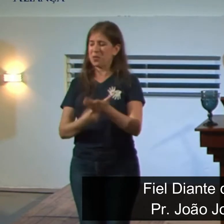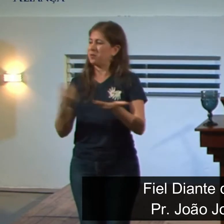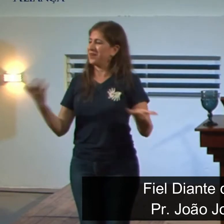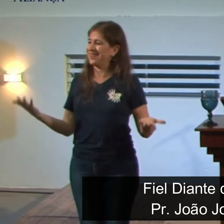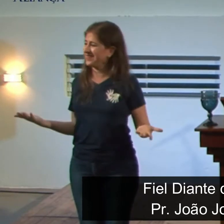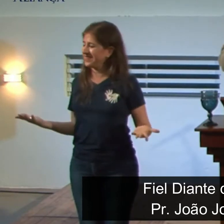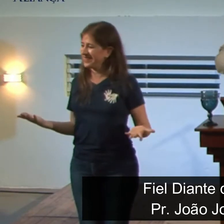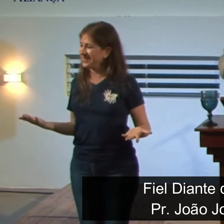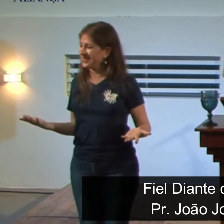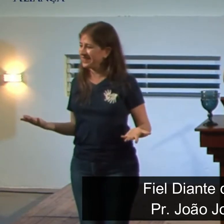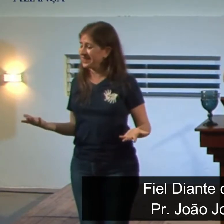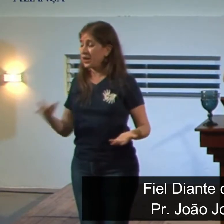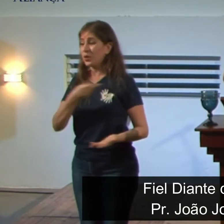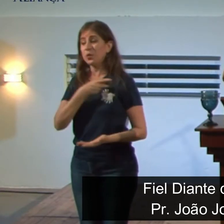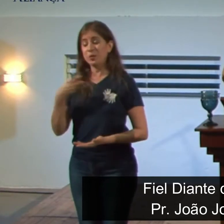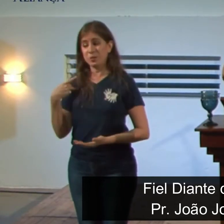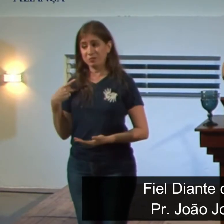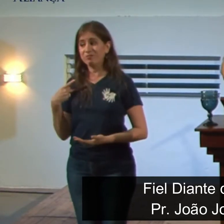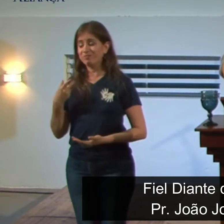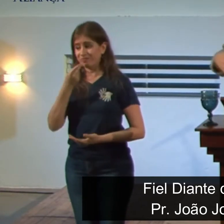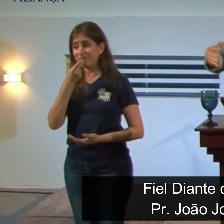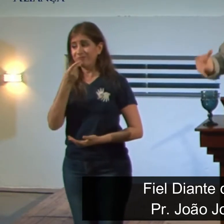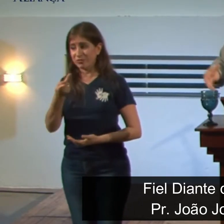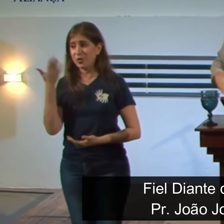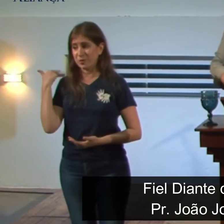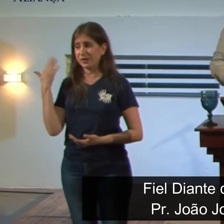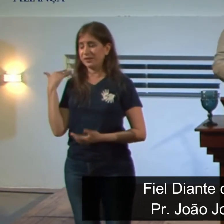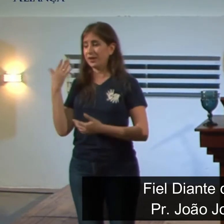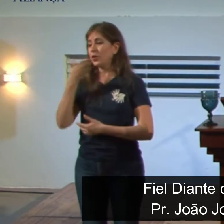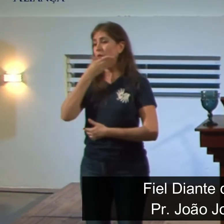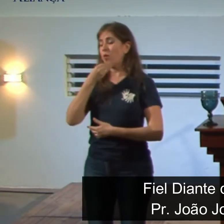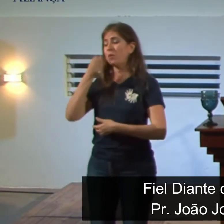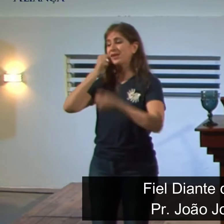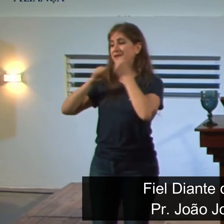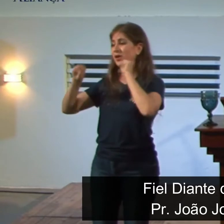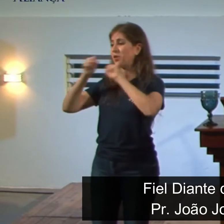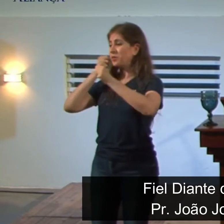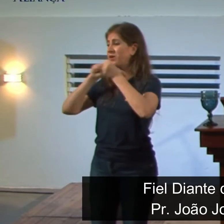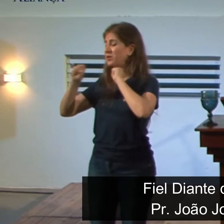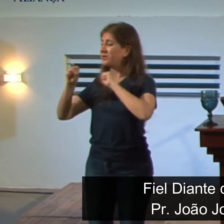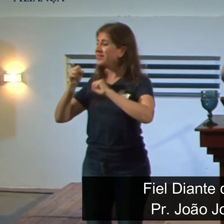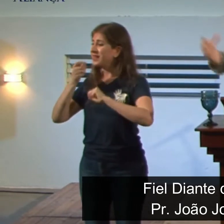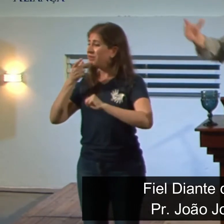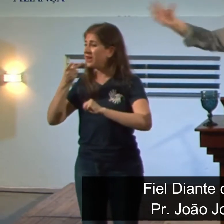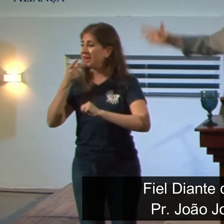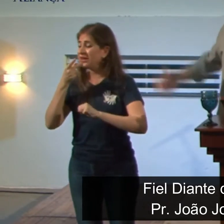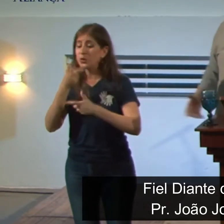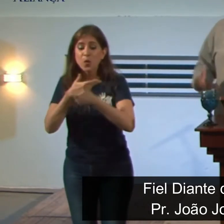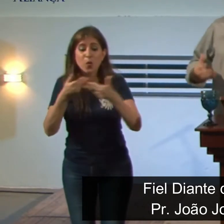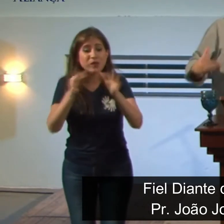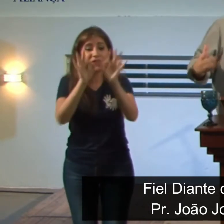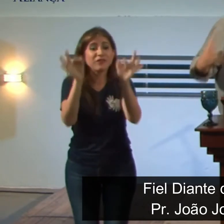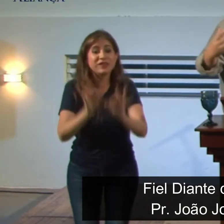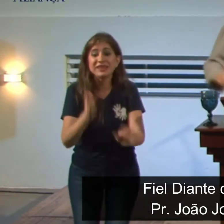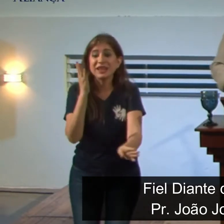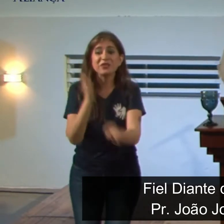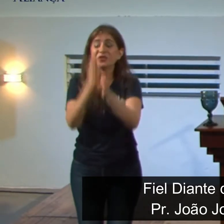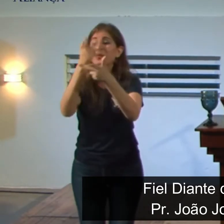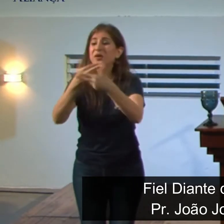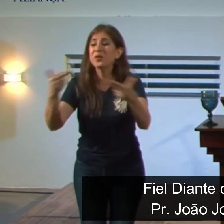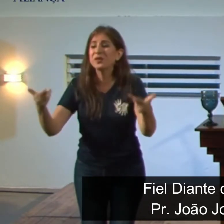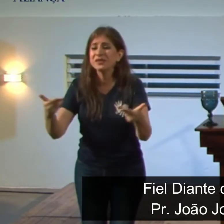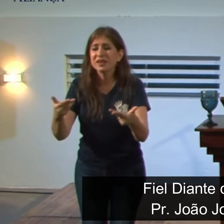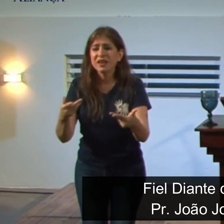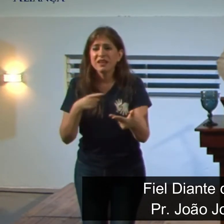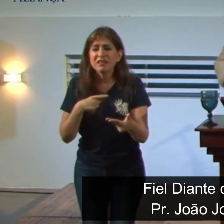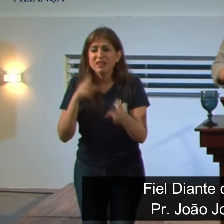Como nós vimos aqui, o pastor citou há pouco aqui, a vida de Salomão, ele sempre vai oferecer caminhos para a felicidade que vão levar à frustração,